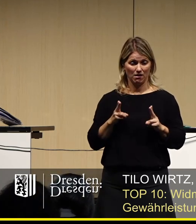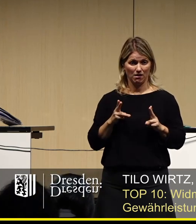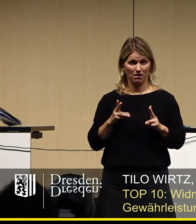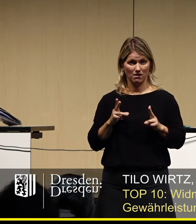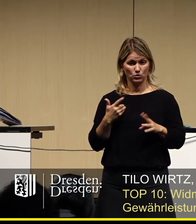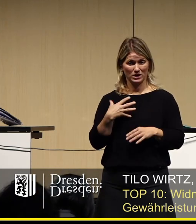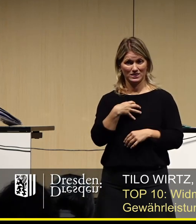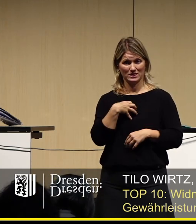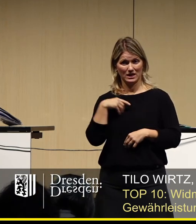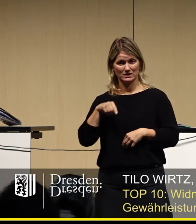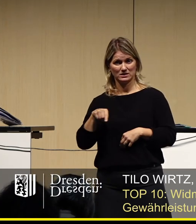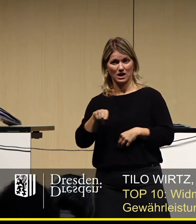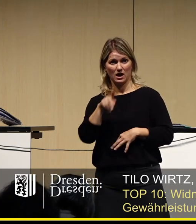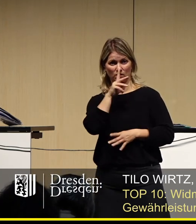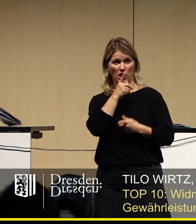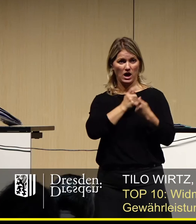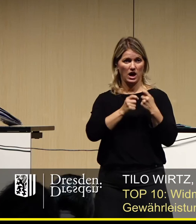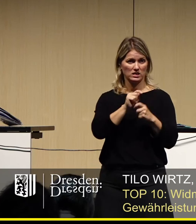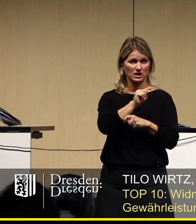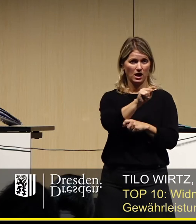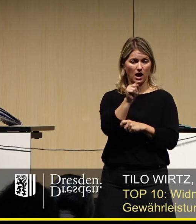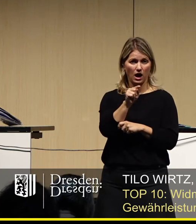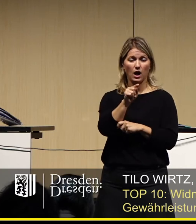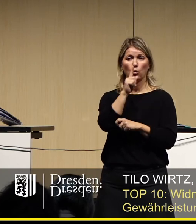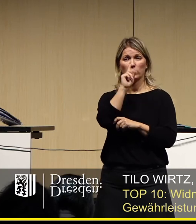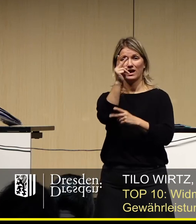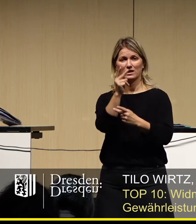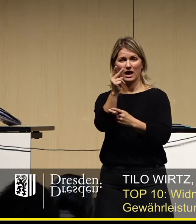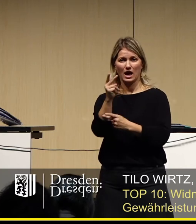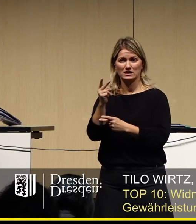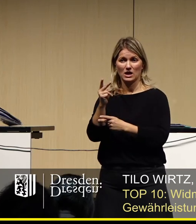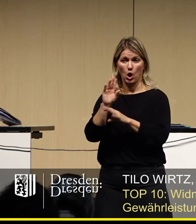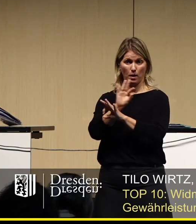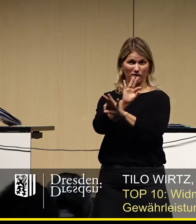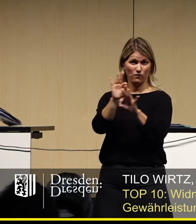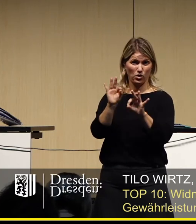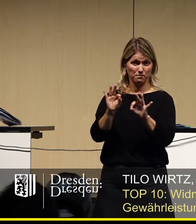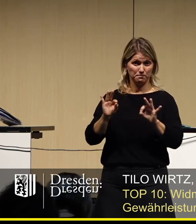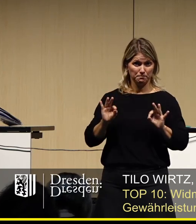Dresdnerinnen und Dresdnern und ob wir den vielen willkommenen Gästen der Stadt damit einen Gefallen tun.